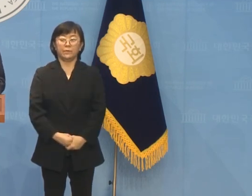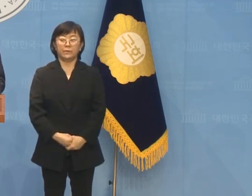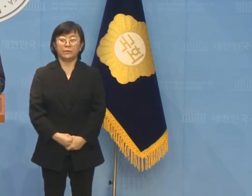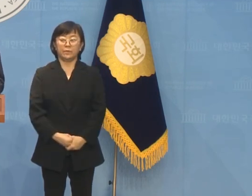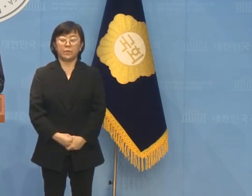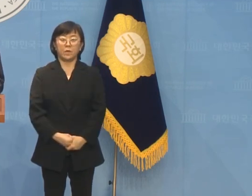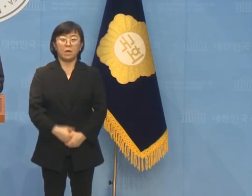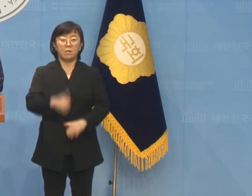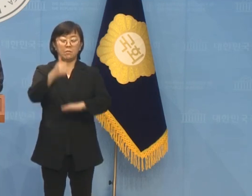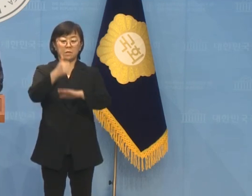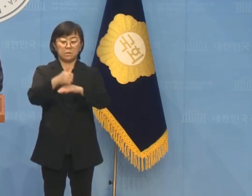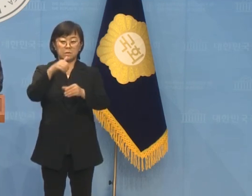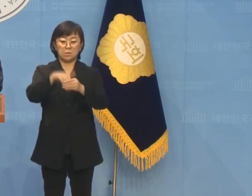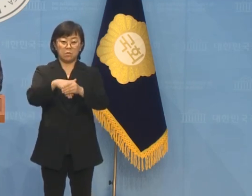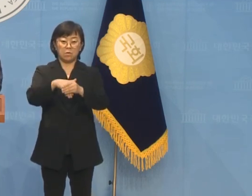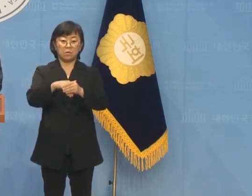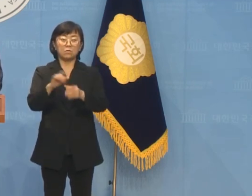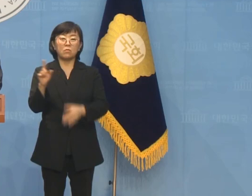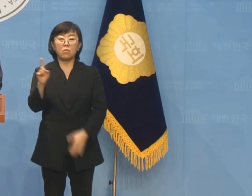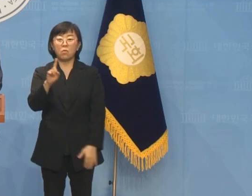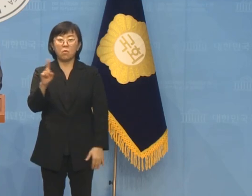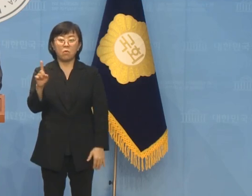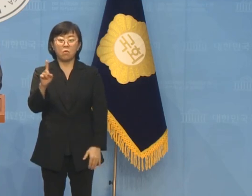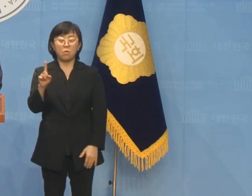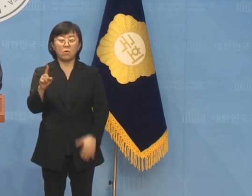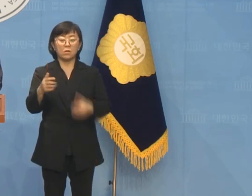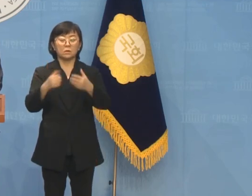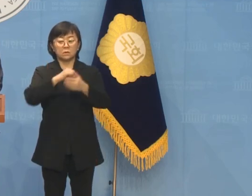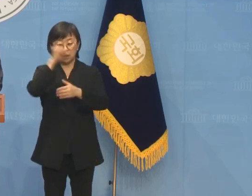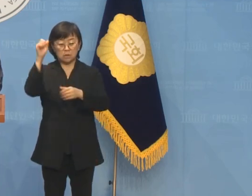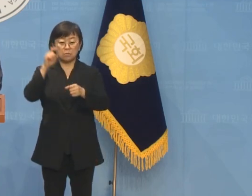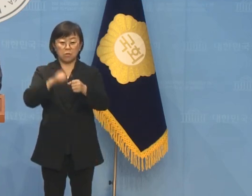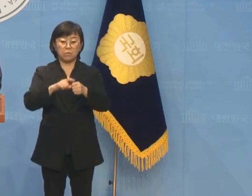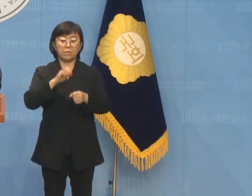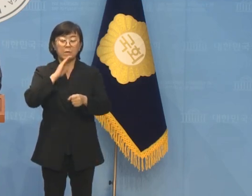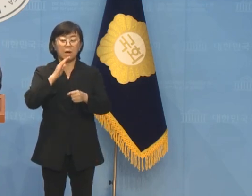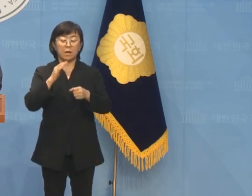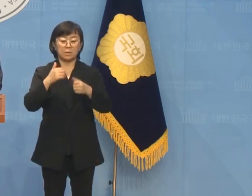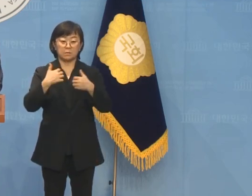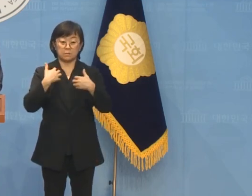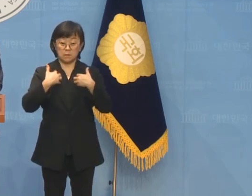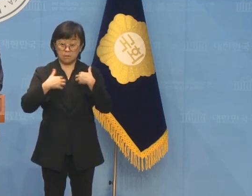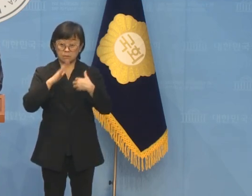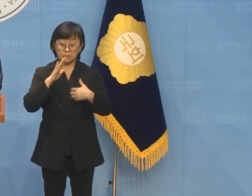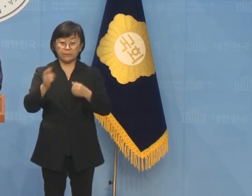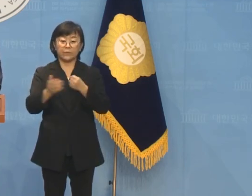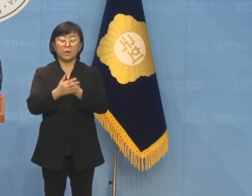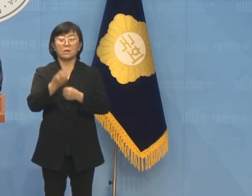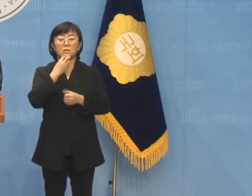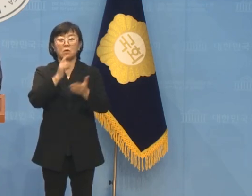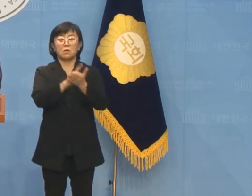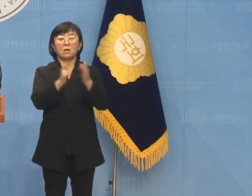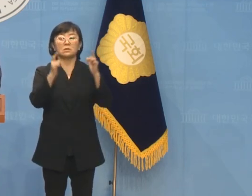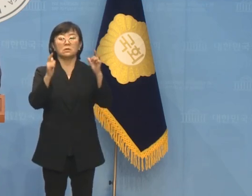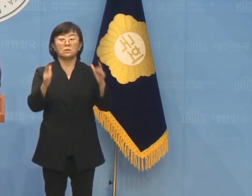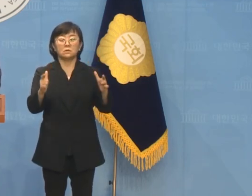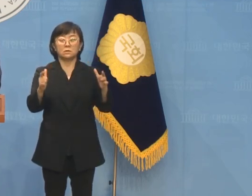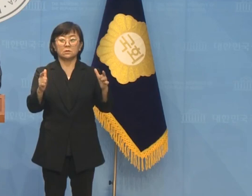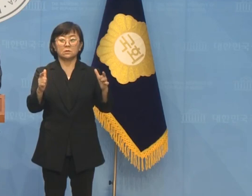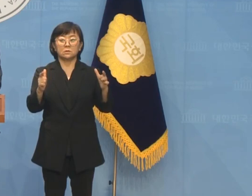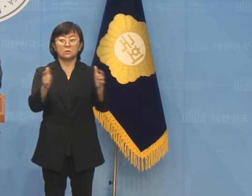끝으로 선거는 무엇보다 당신을 목표로 하는 게임입니다. 서울 강서지역에서